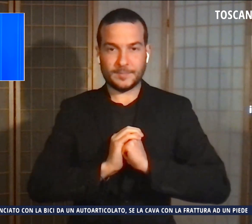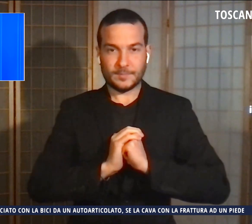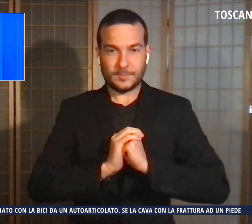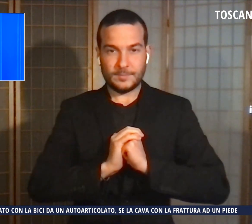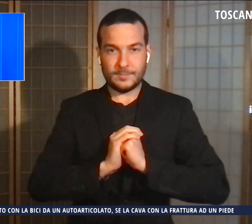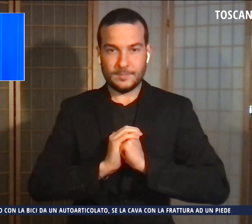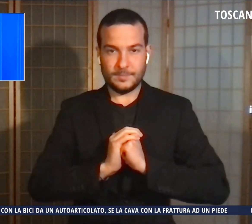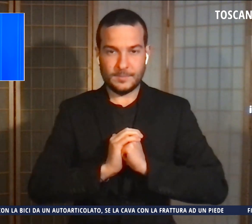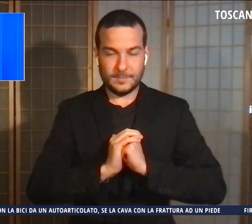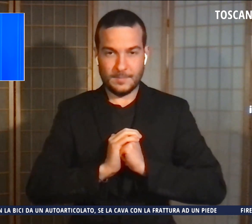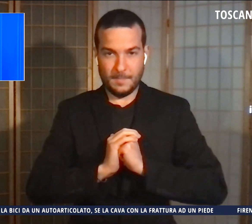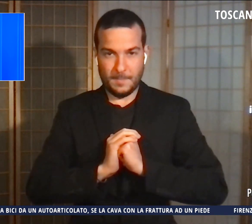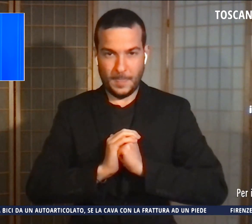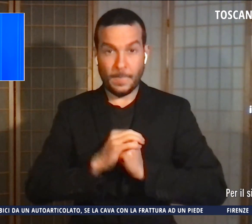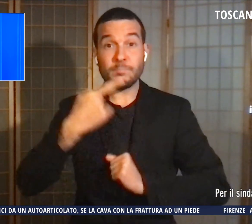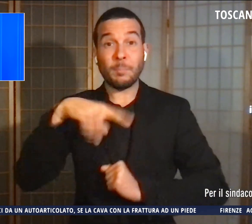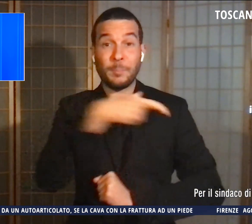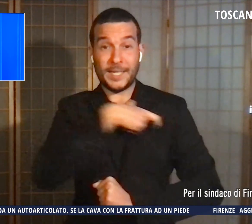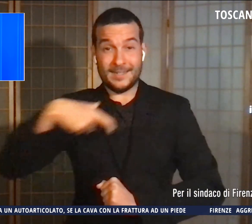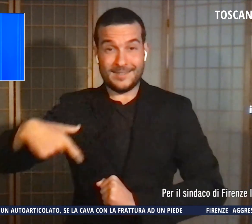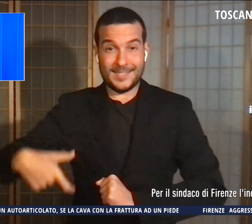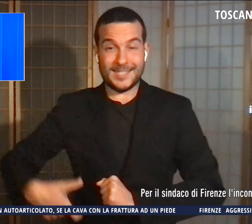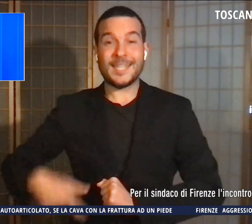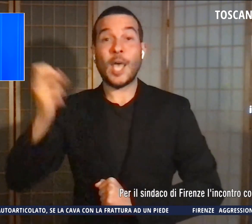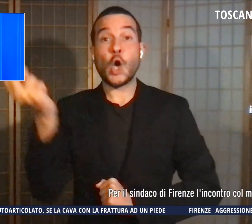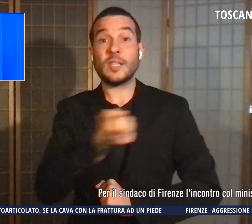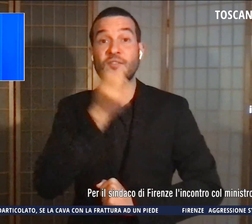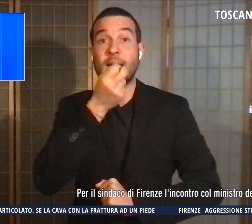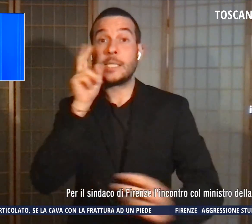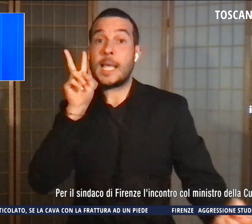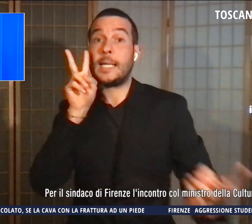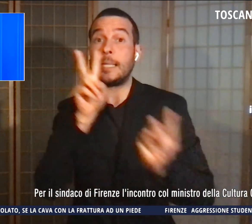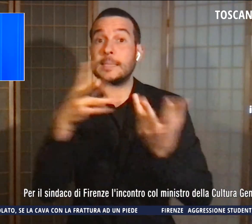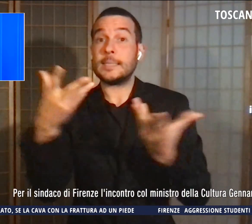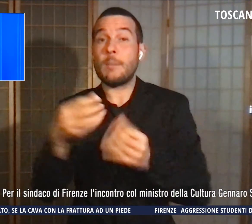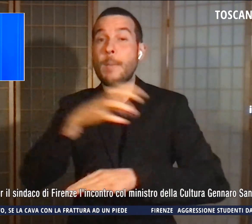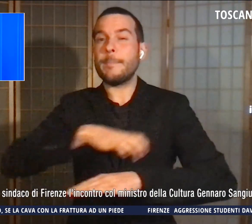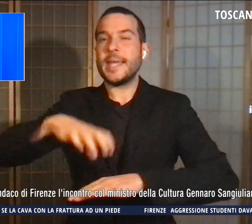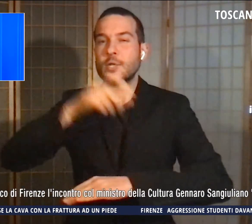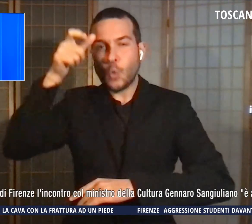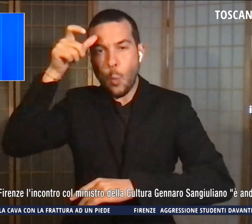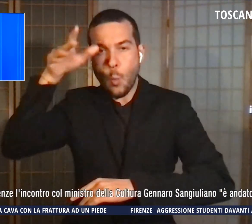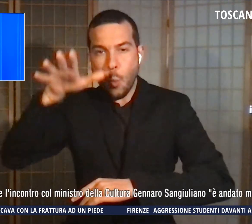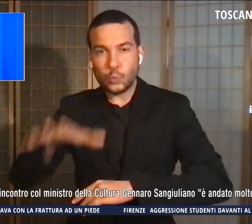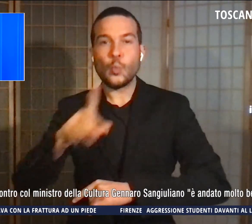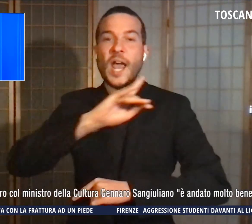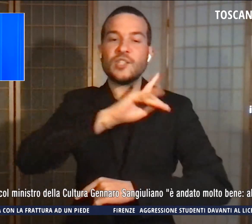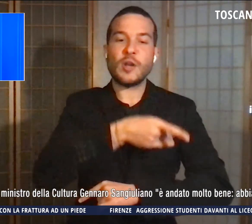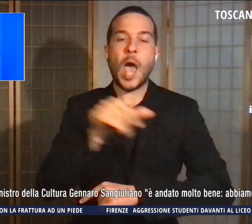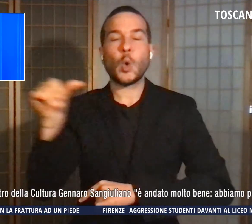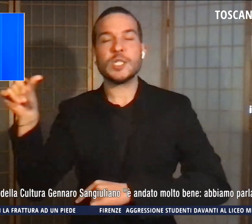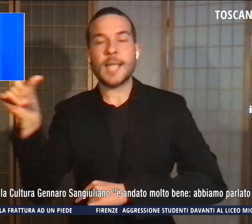Per il Sindaco di Firenze, l'incontro col Ministro della Cultura, Gennaro San Giuliano, è